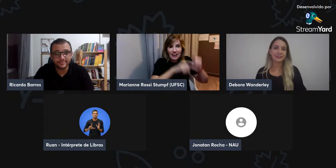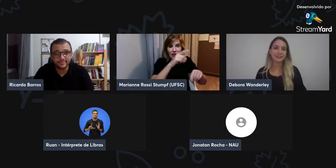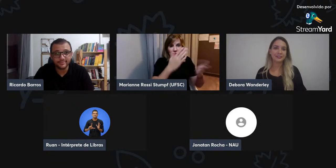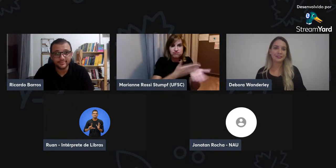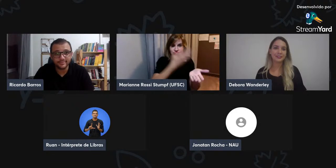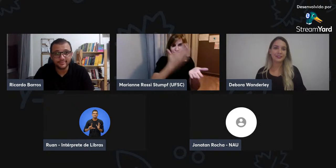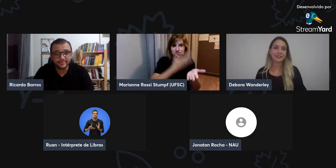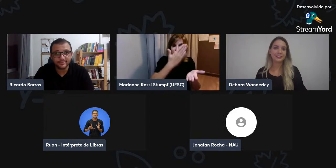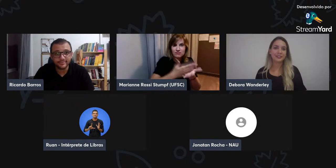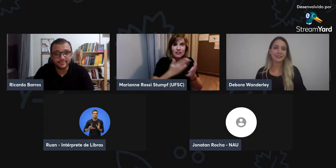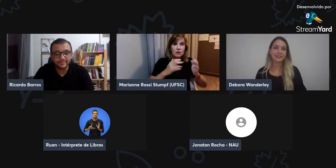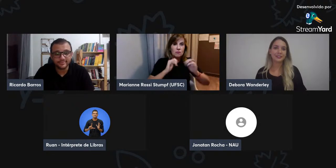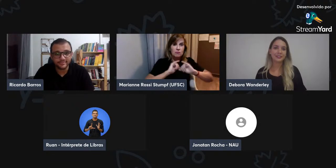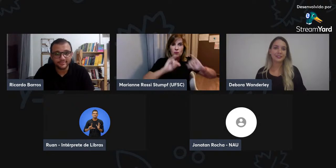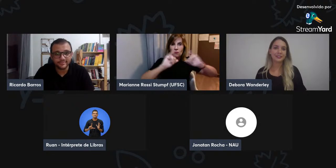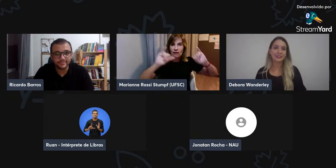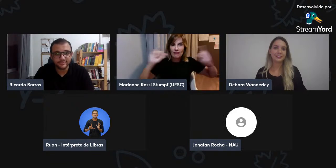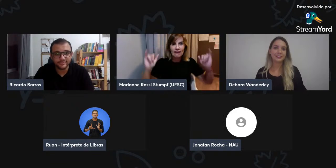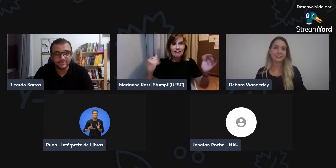Mas...